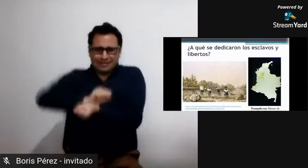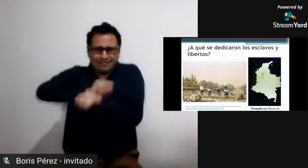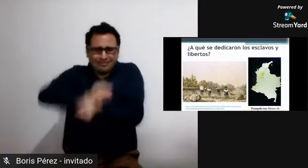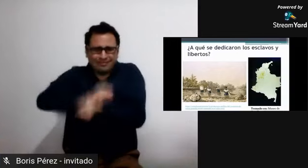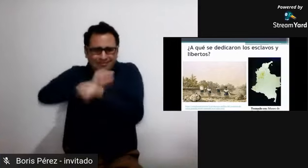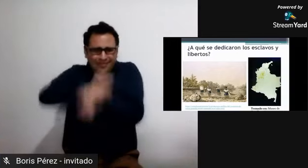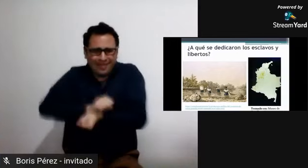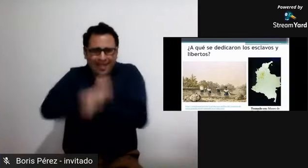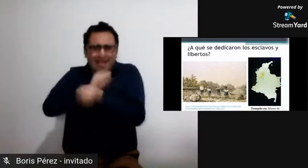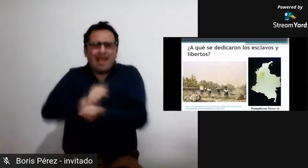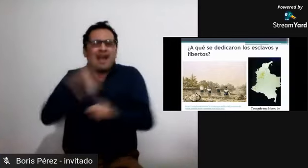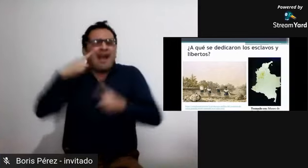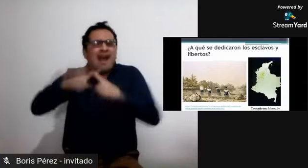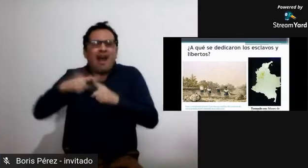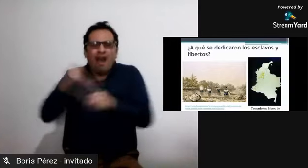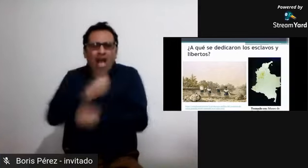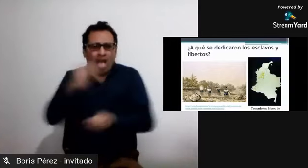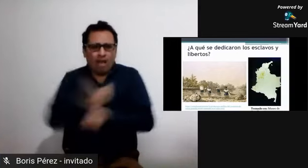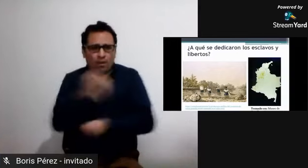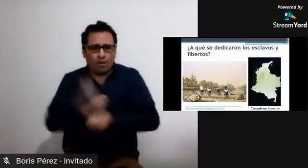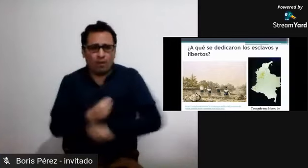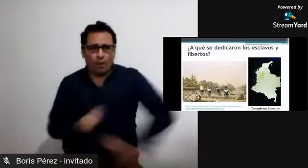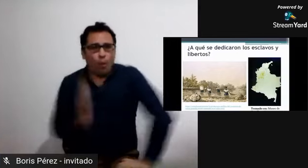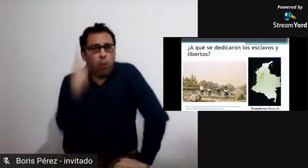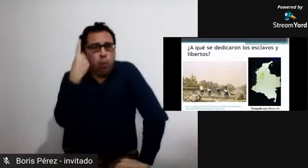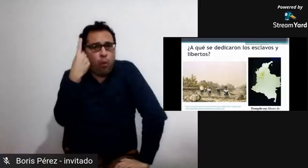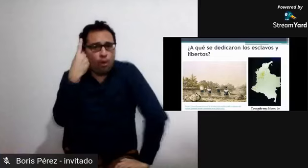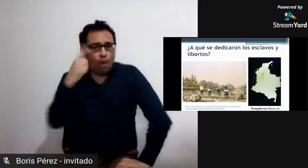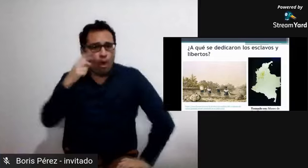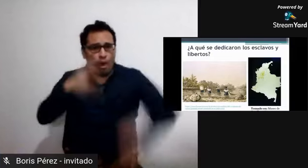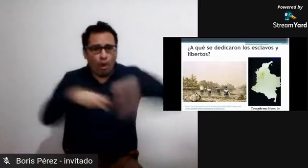se dedicaron a otro tipo de oficios